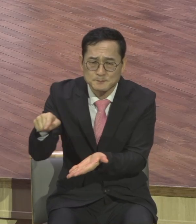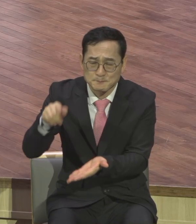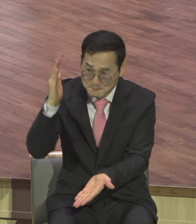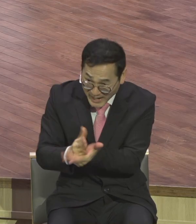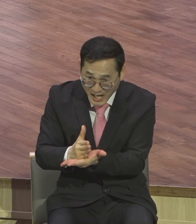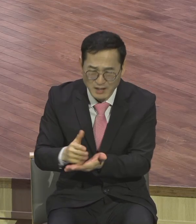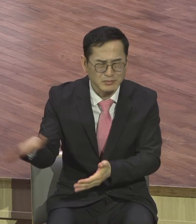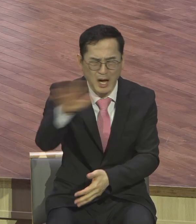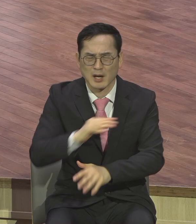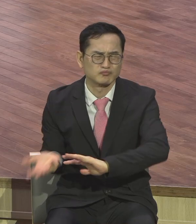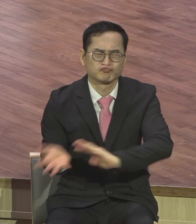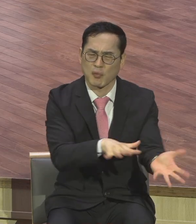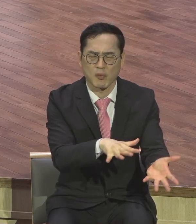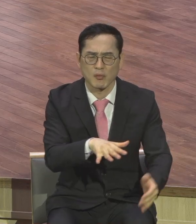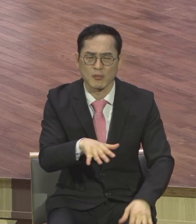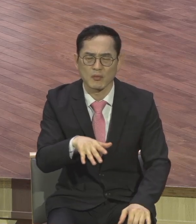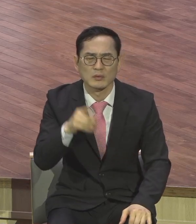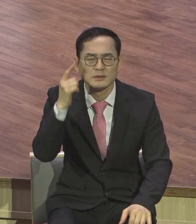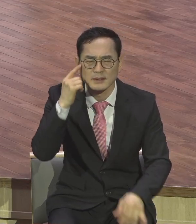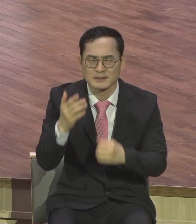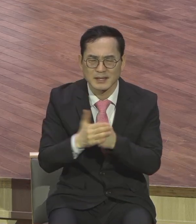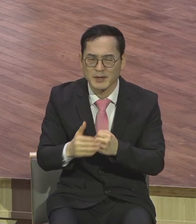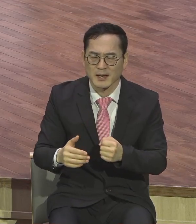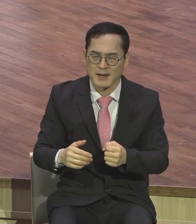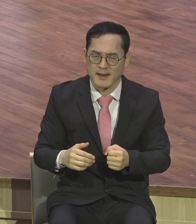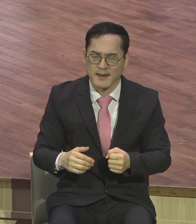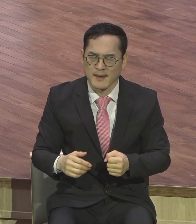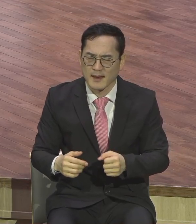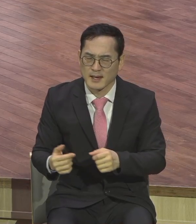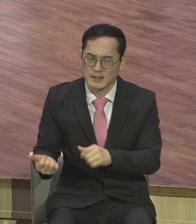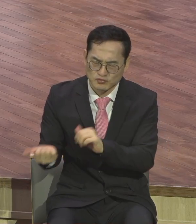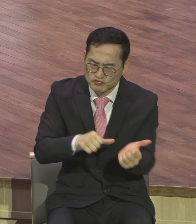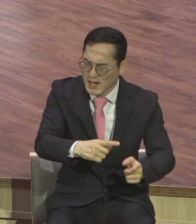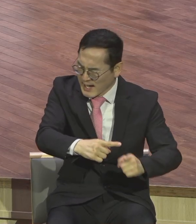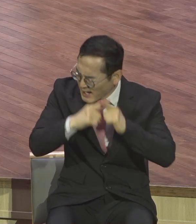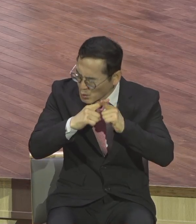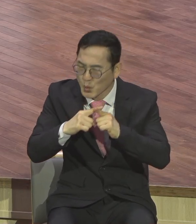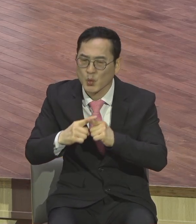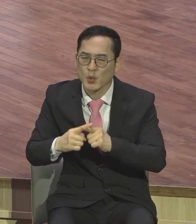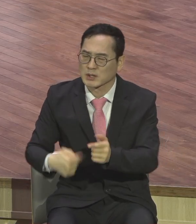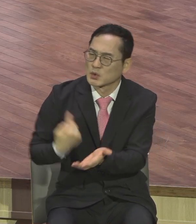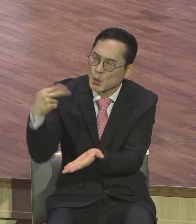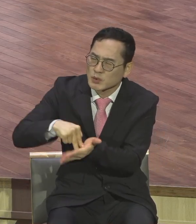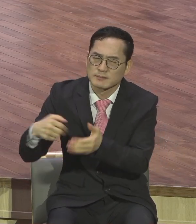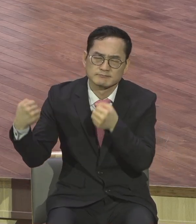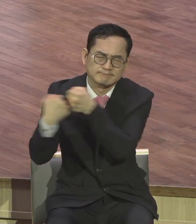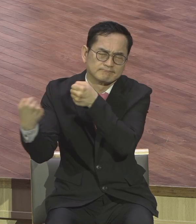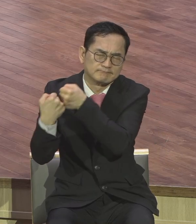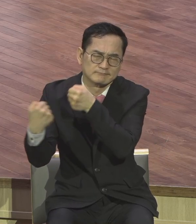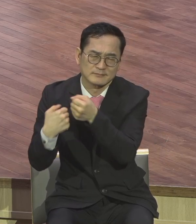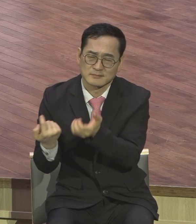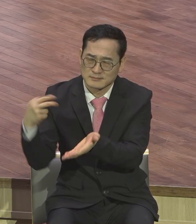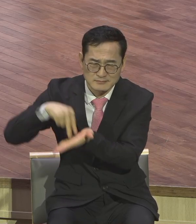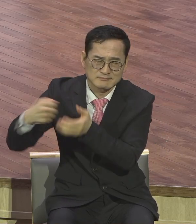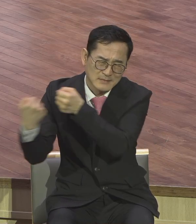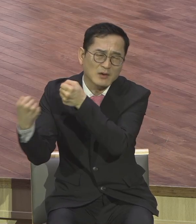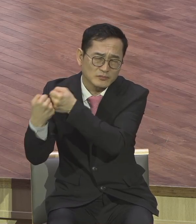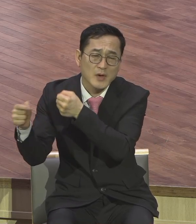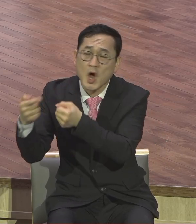영적으로 현장에 불신 이 영혼들 건져낸 길도 오직 그리스도밖에 없다 그리스도밖에